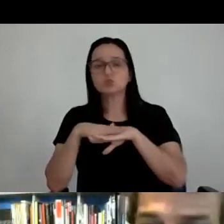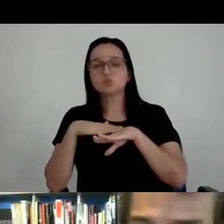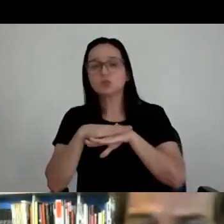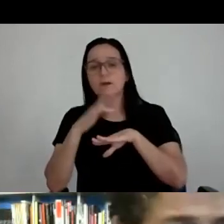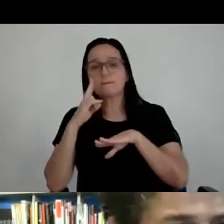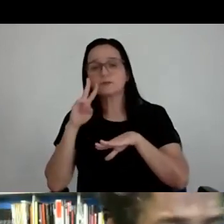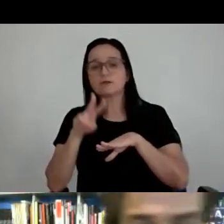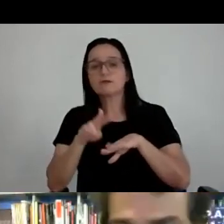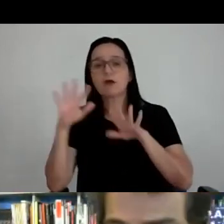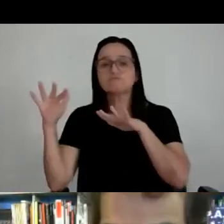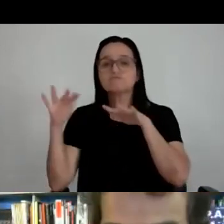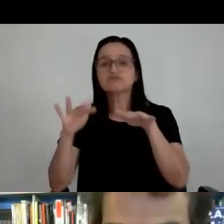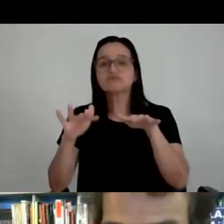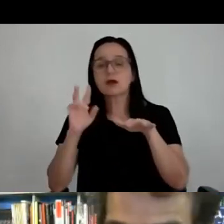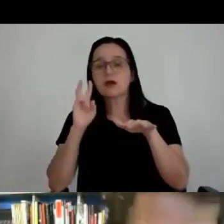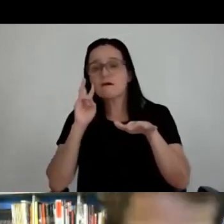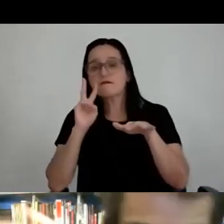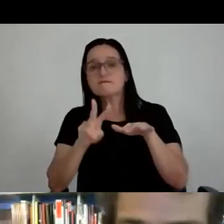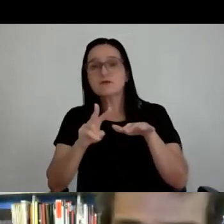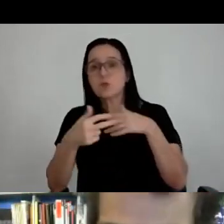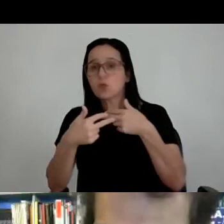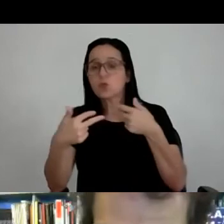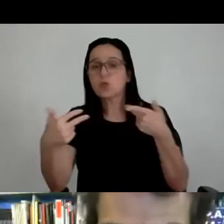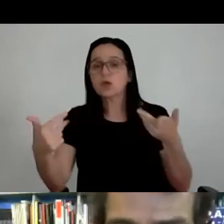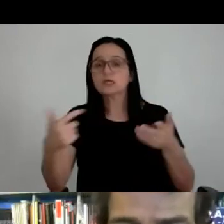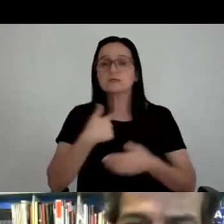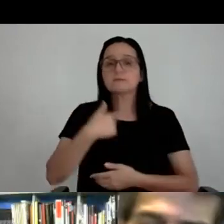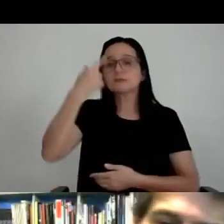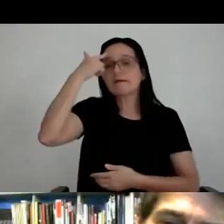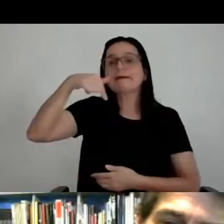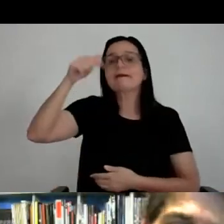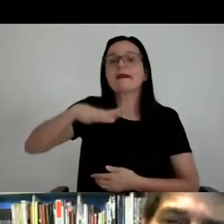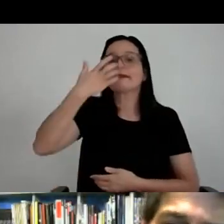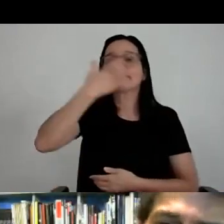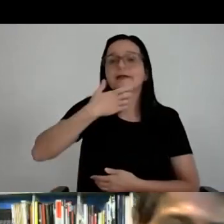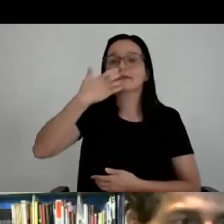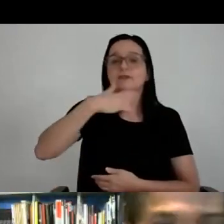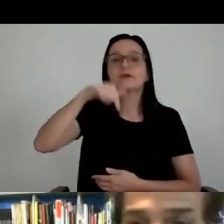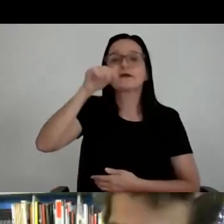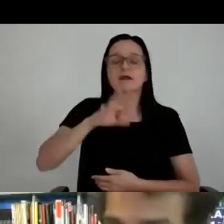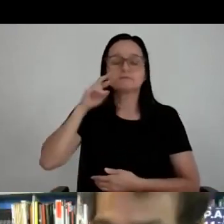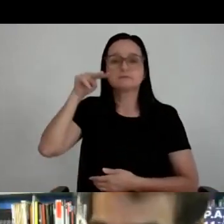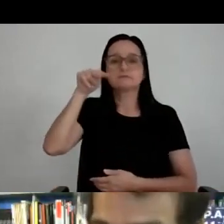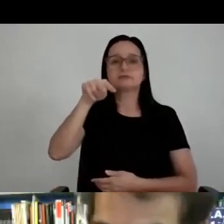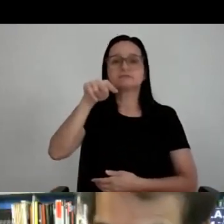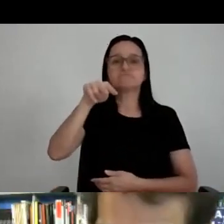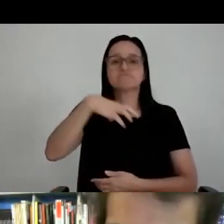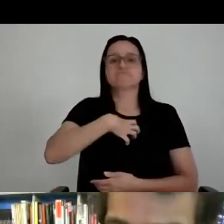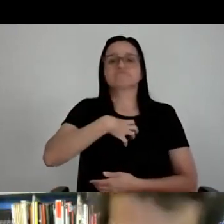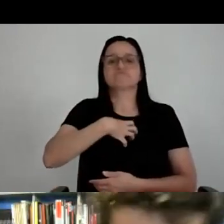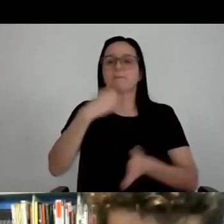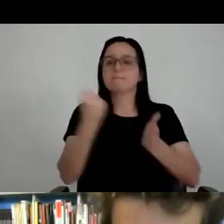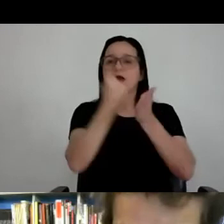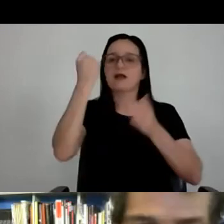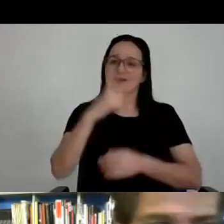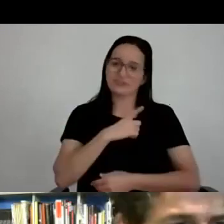eles viram o palco, eles viram o cenário, mas não sabem quem cantou, porque o impacto visual disso realmente foi uma coisa, não